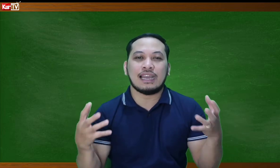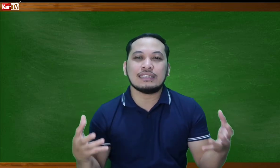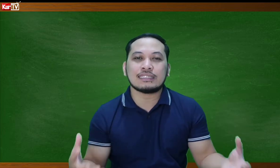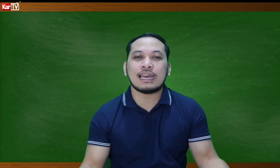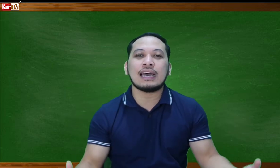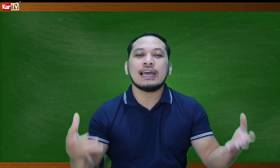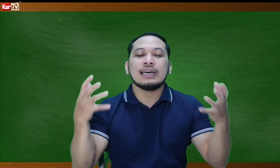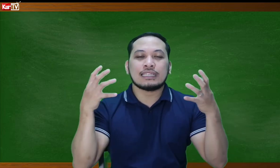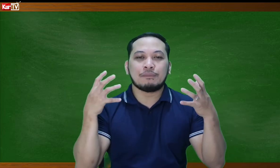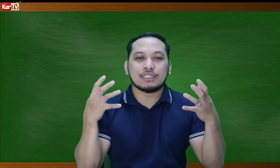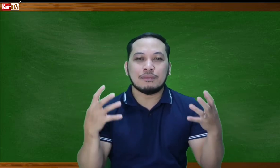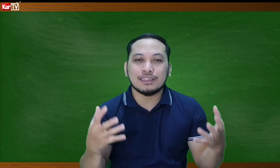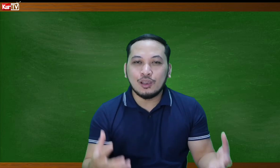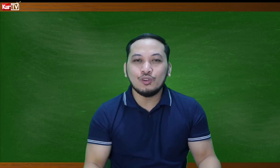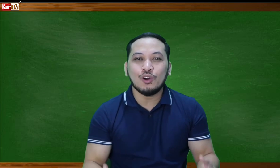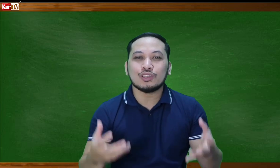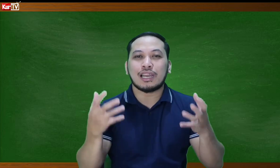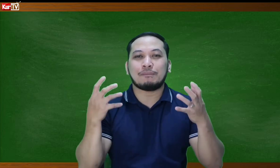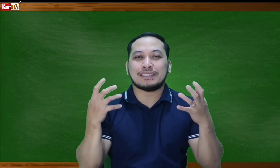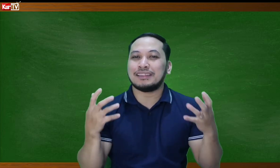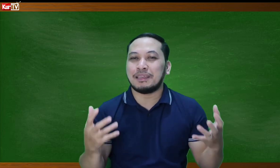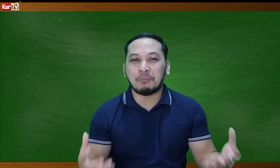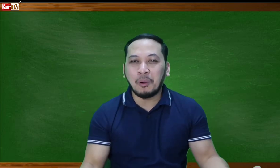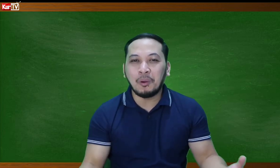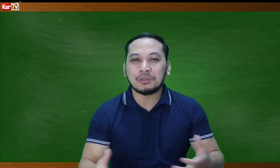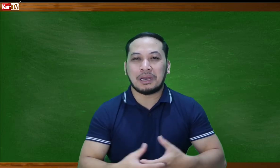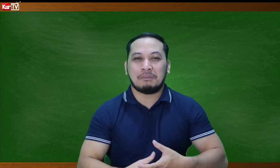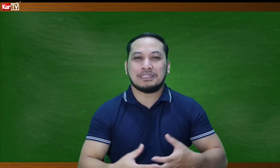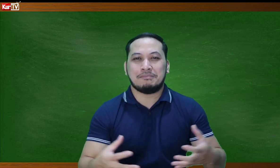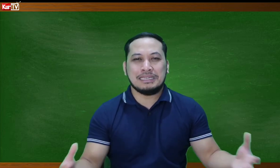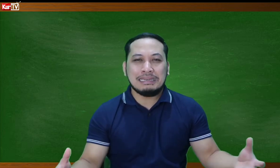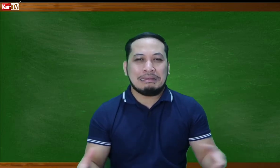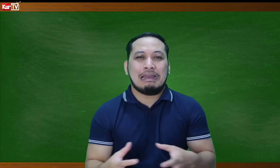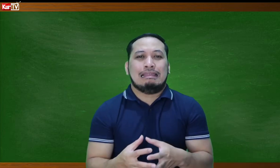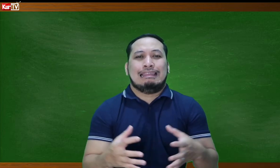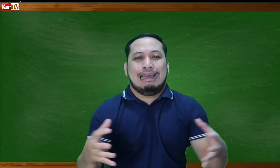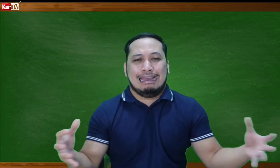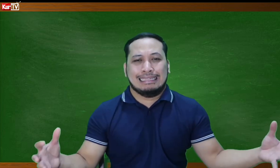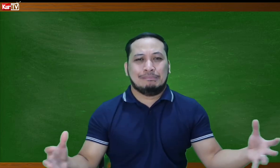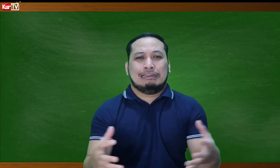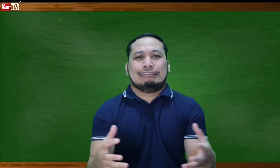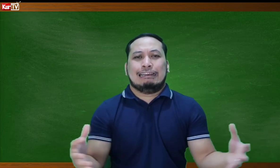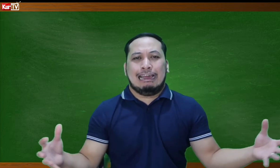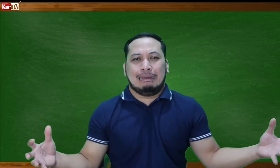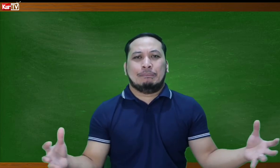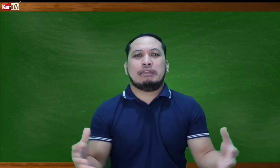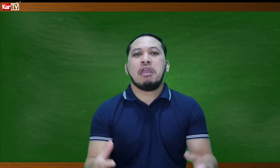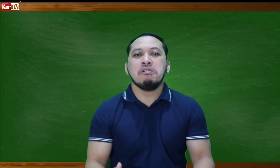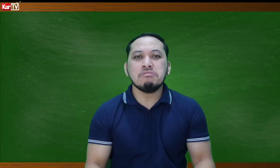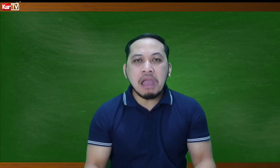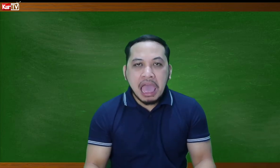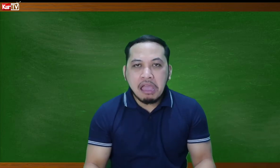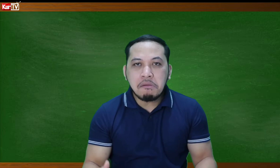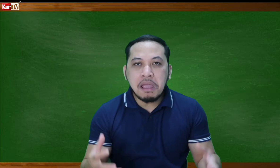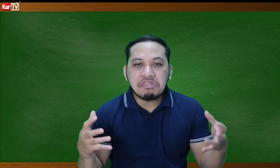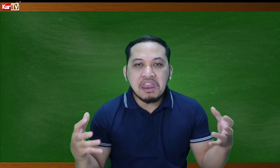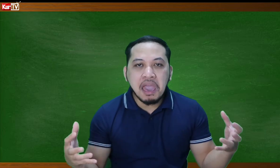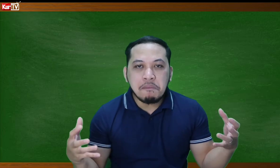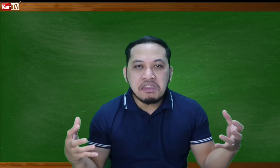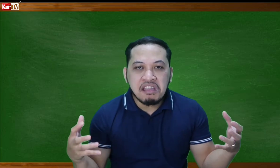Cainsta, traffic sa Mandaluyong, traffic sa Antipolo, traffic sa Manila. lahat may traffic. Wow! May traffic sa